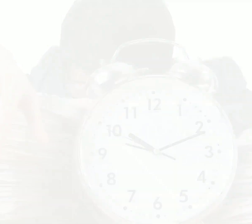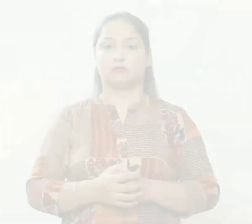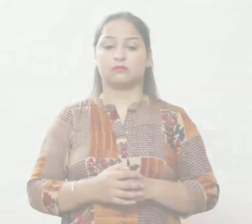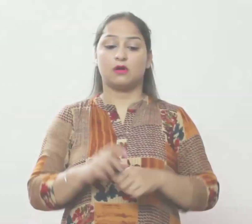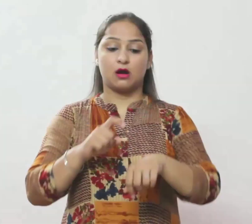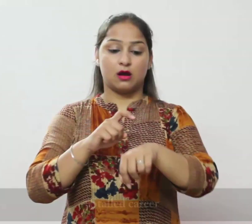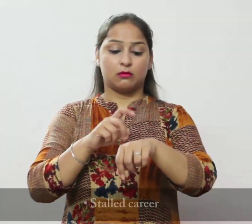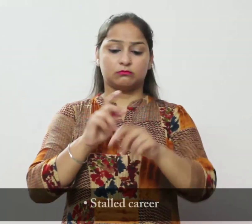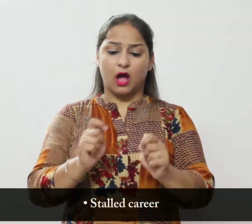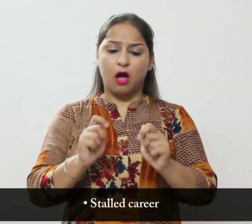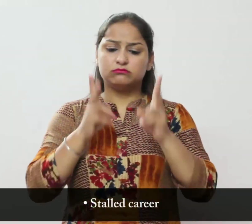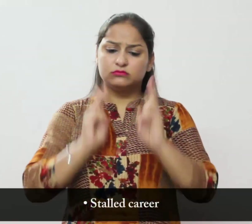रुका हुआ करियर